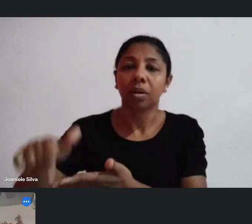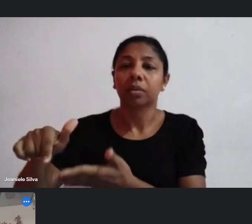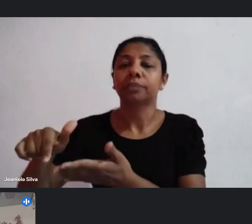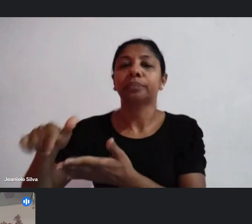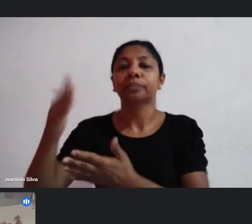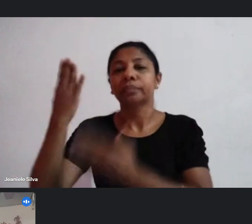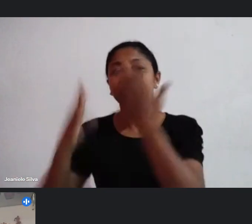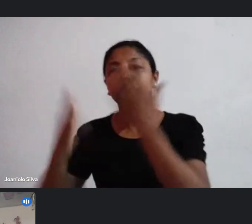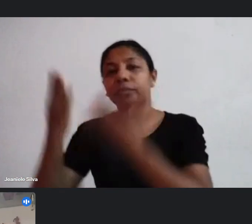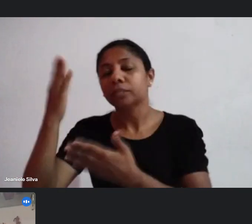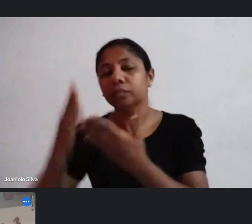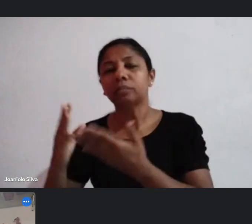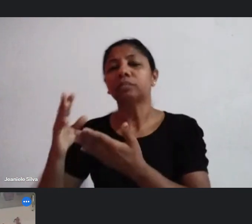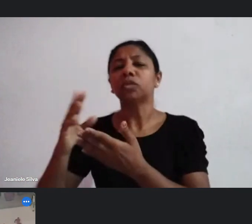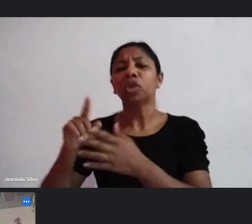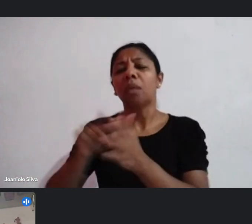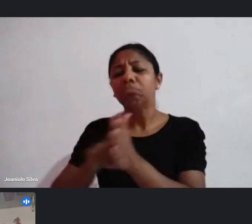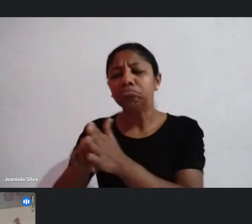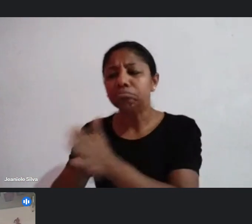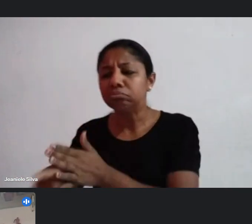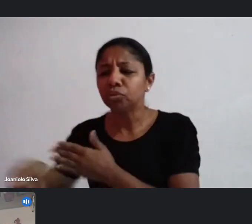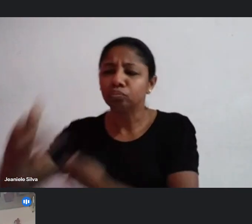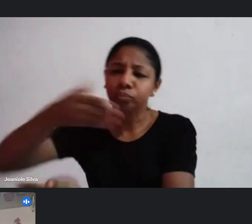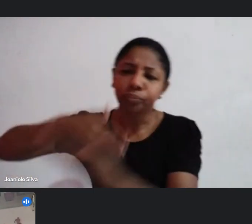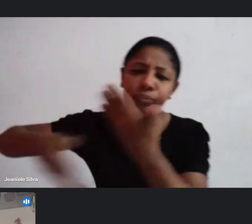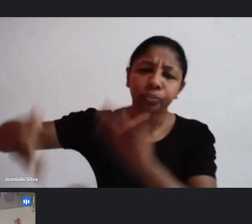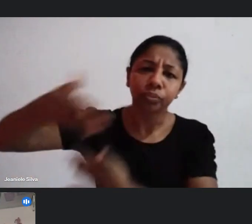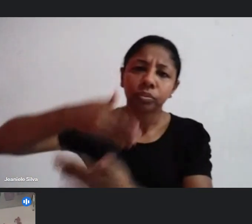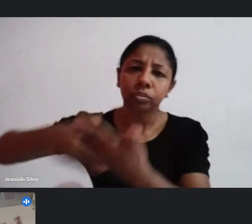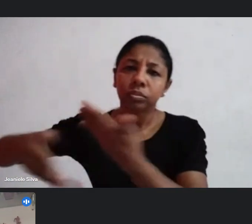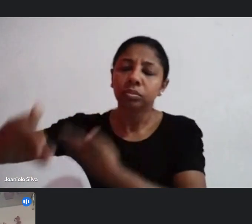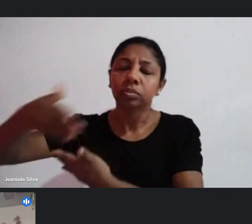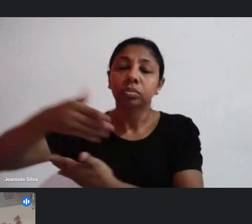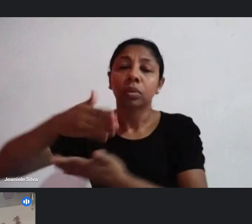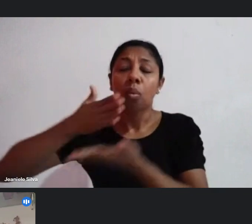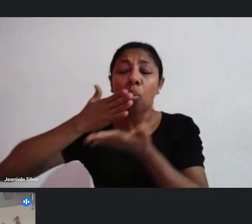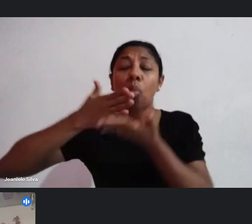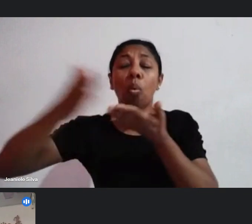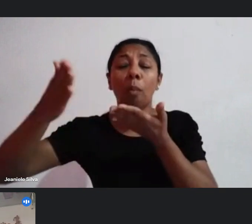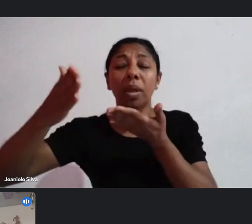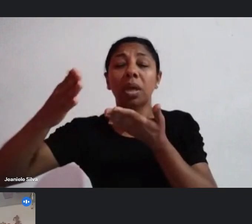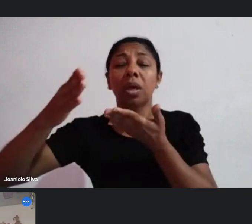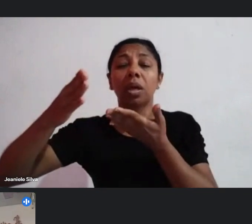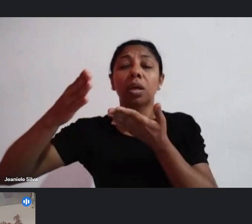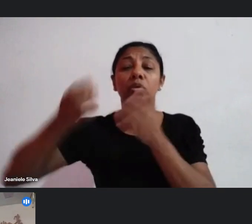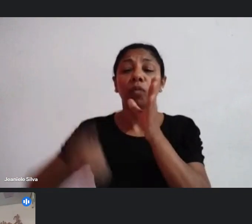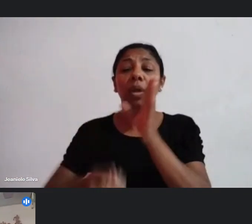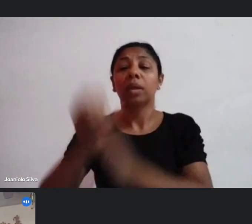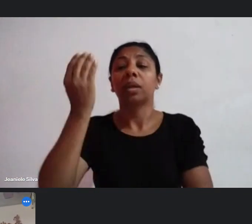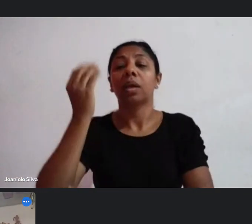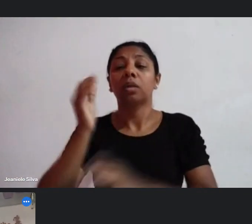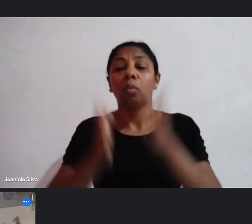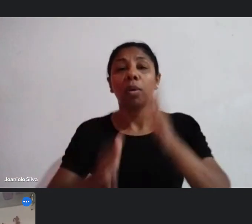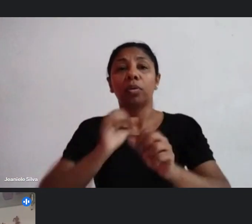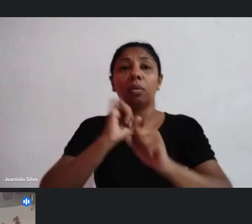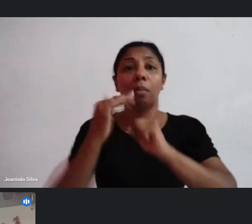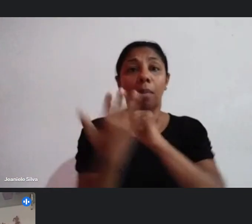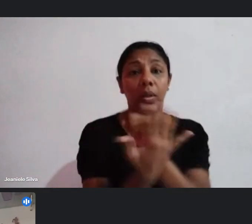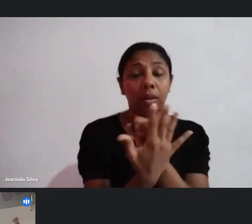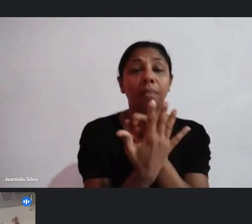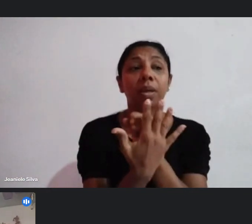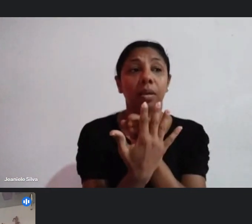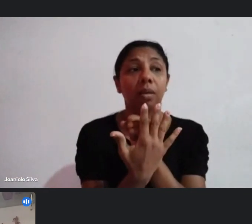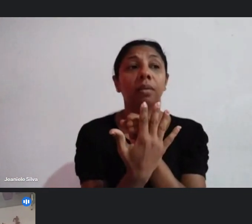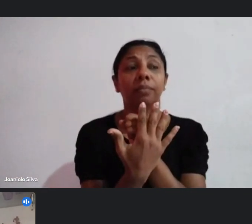que o embrião da liga foi criado durante a pandemia para engrandecer o carnaval das escolas do Rio Grande do Norte e